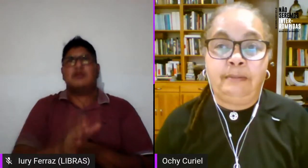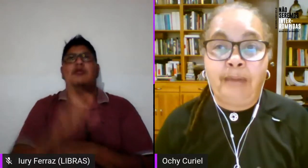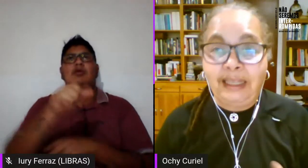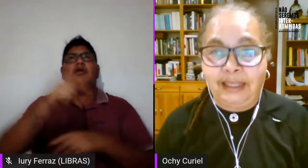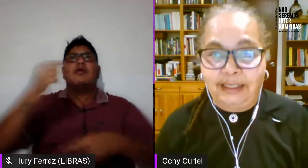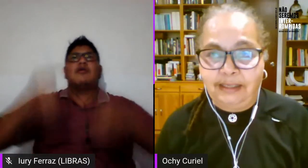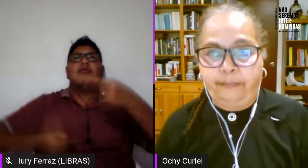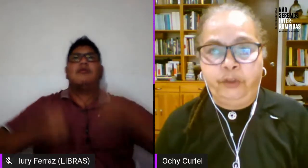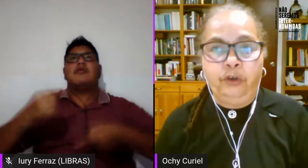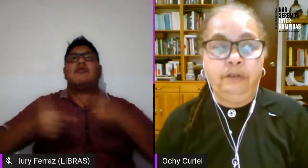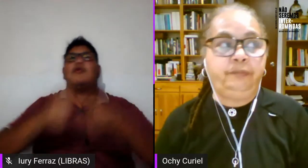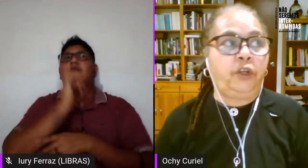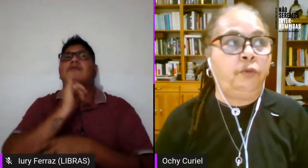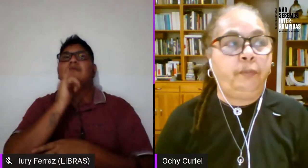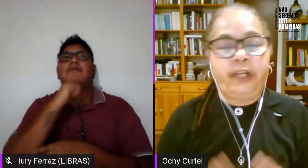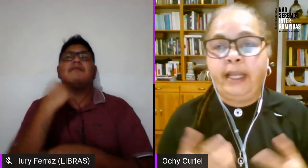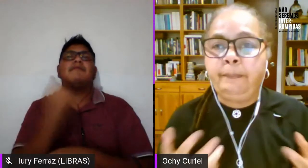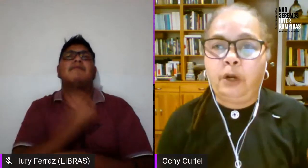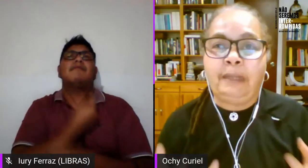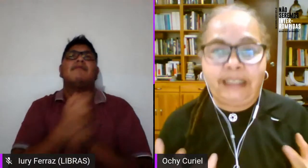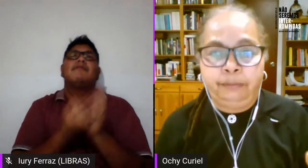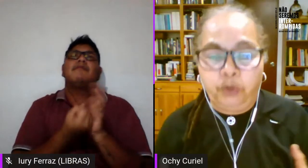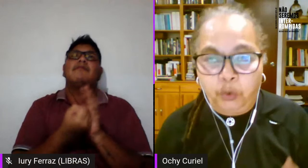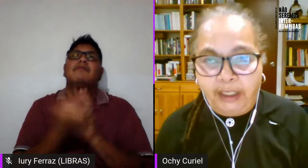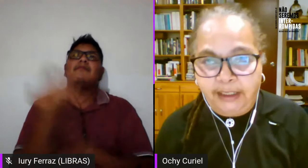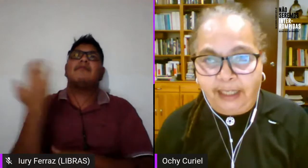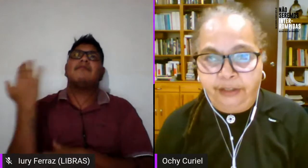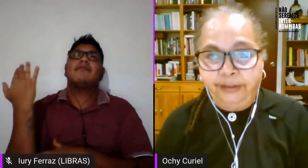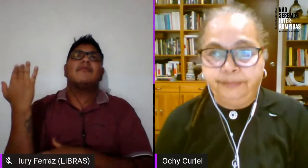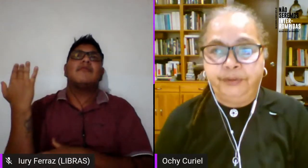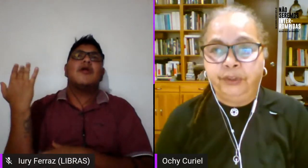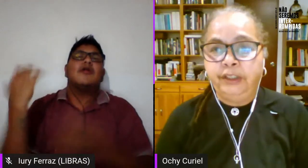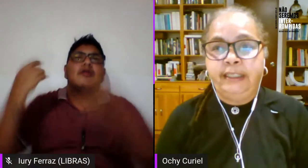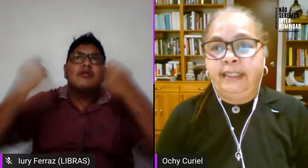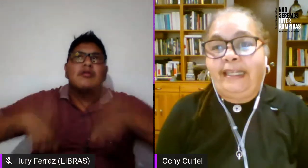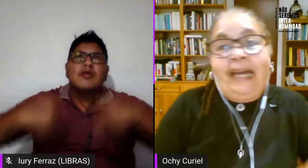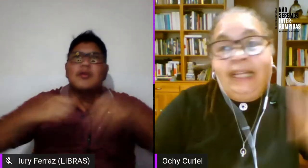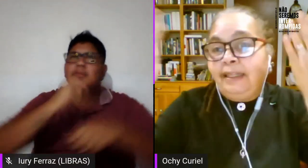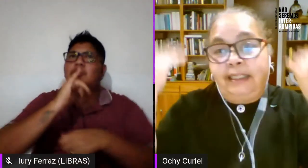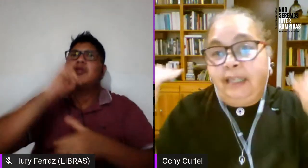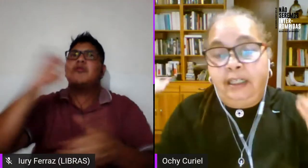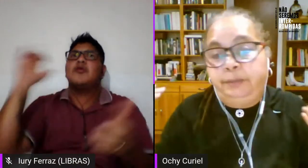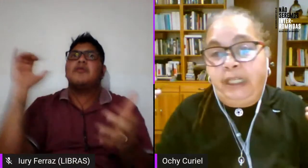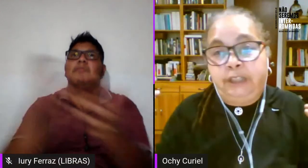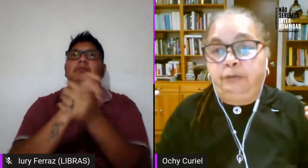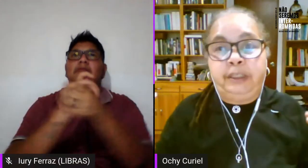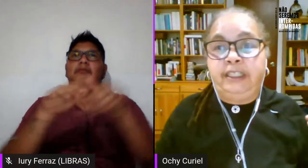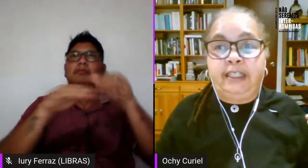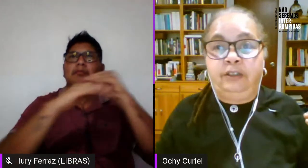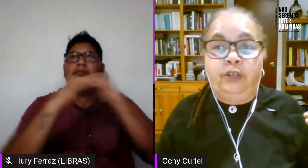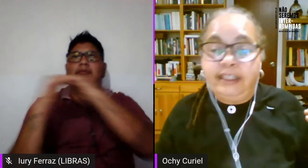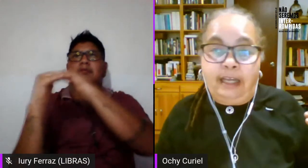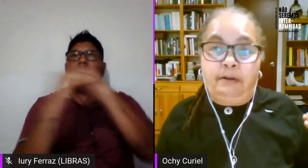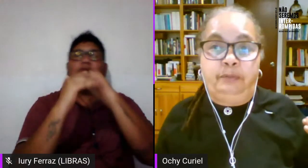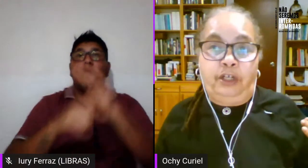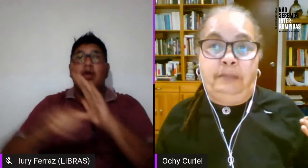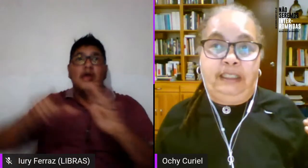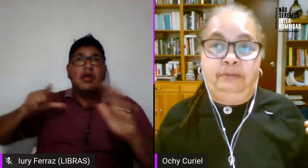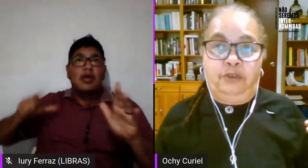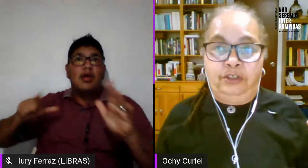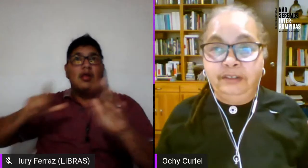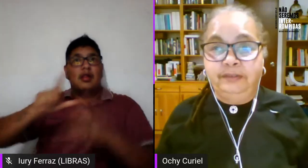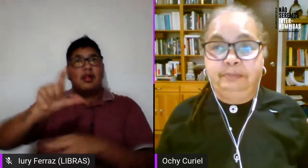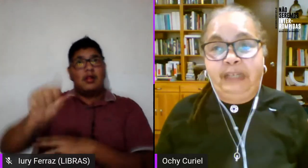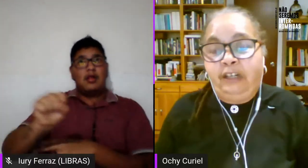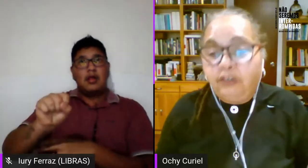una serie de demandas como por ejemplo el matrimonio igualitario que antes las lesbianas feministas no estaban por